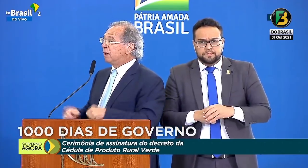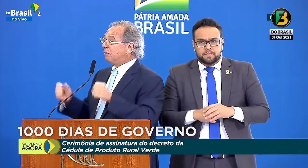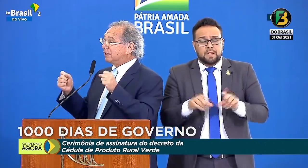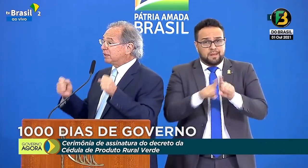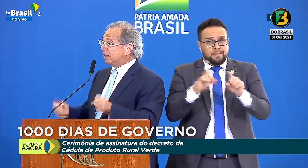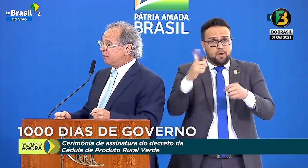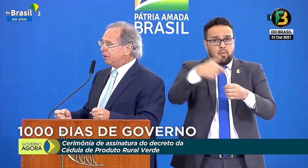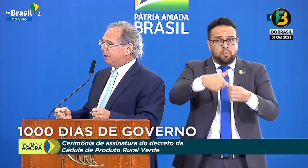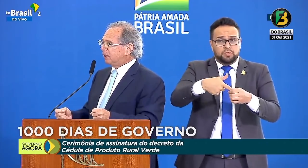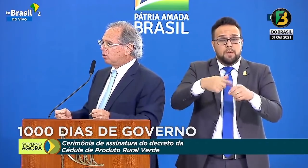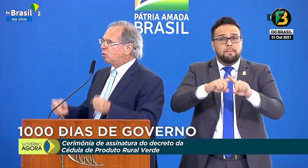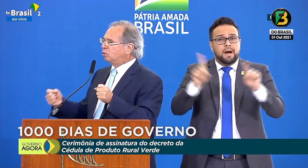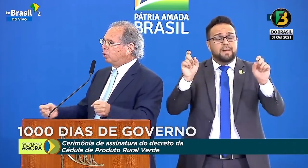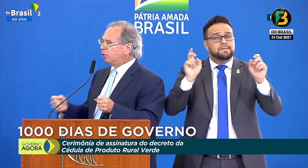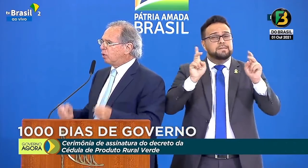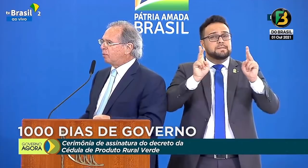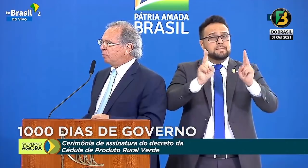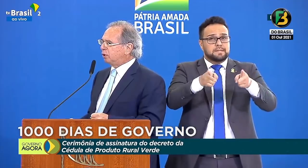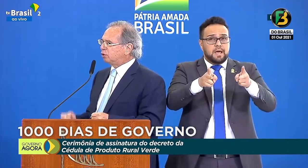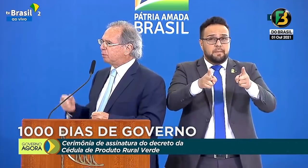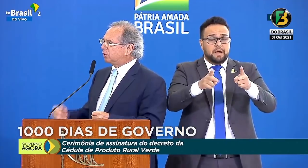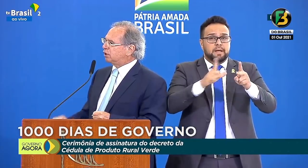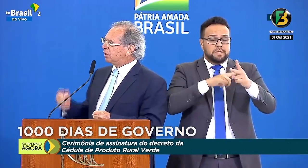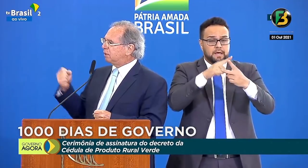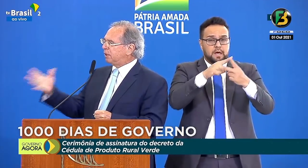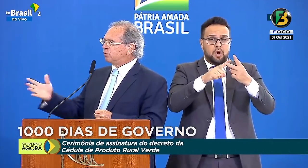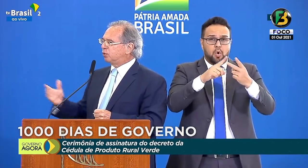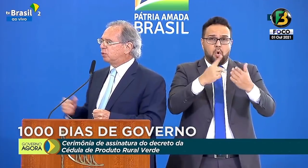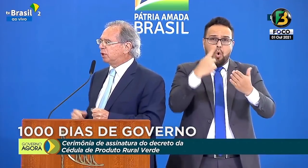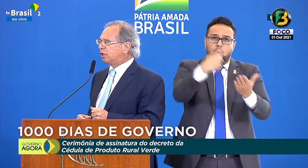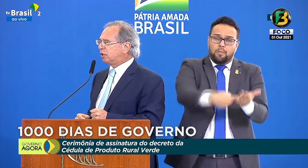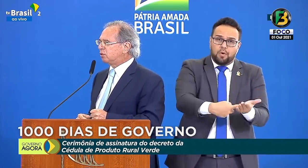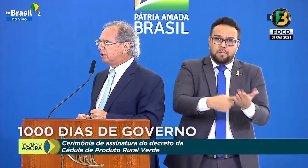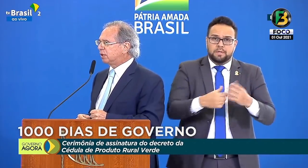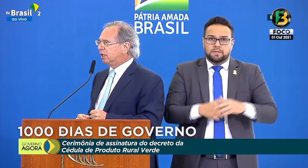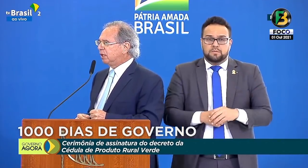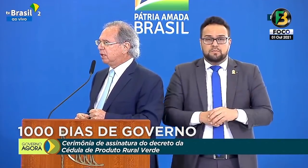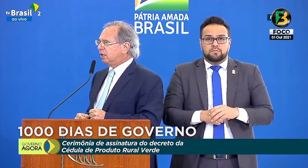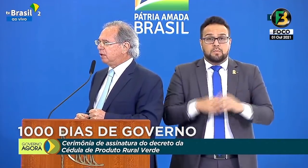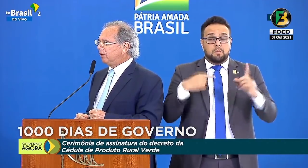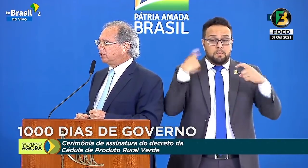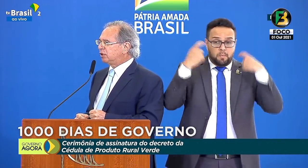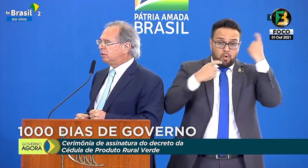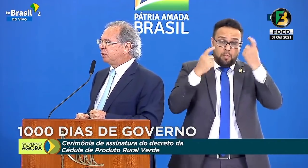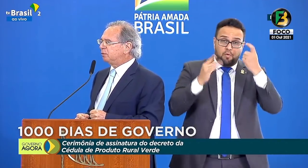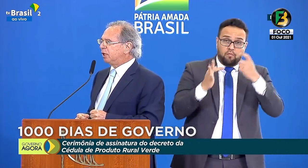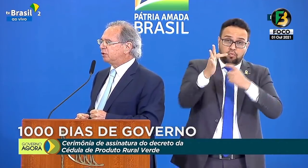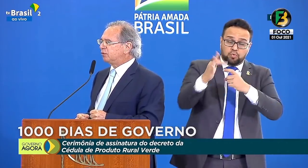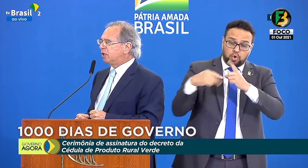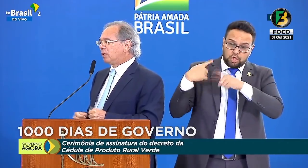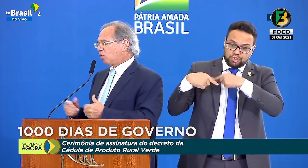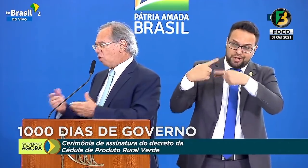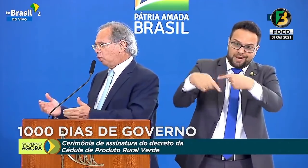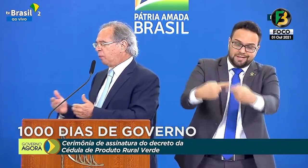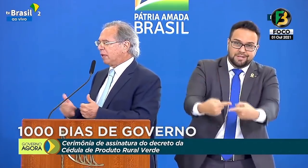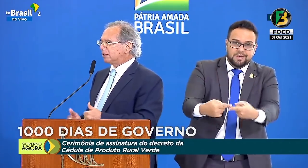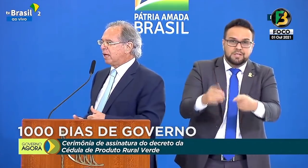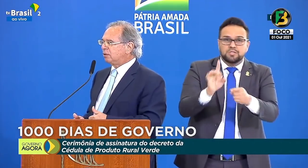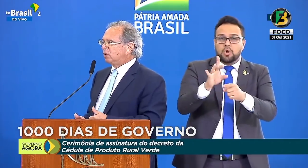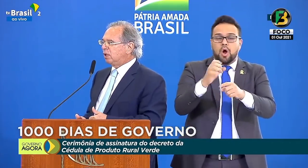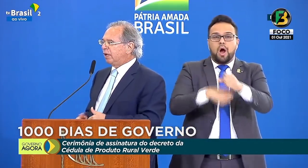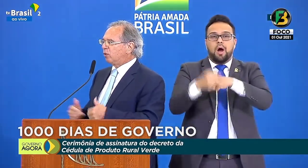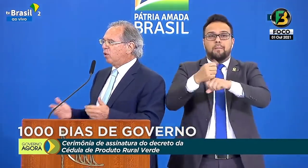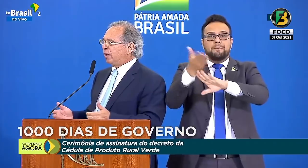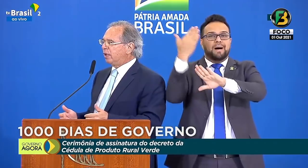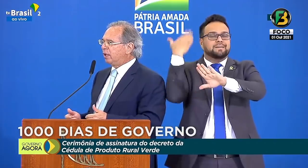combustíveis, mas sempre com o duplo compromisso de proteger também as futuras gerações, em vez de simplesmente, como no